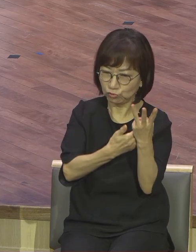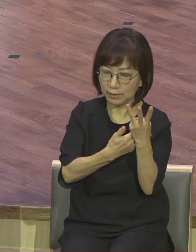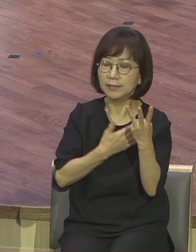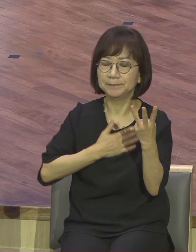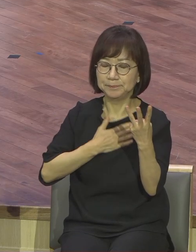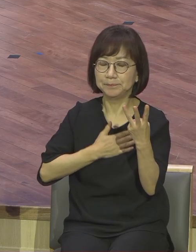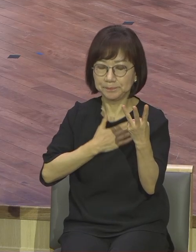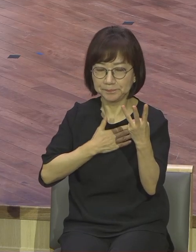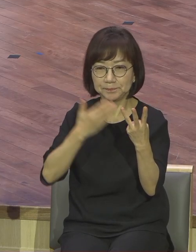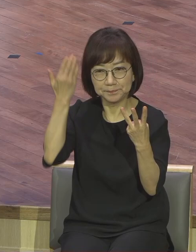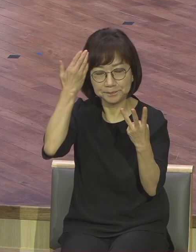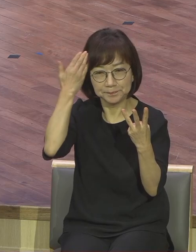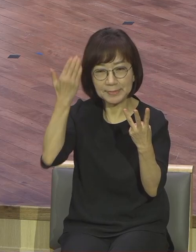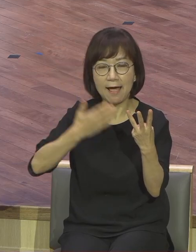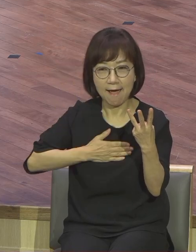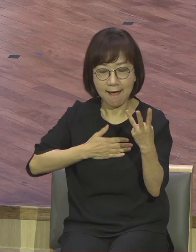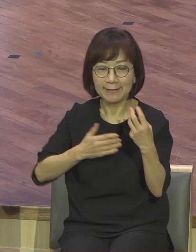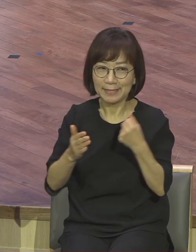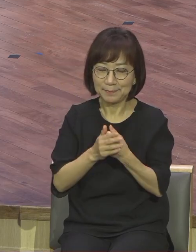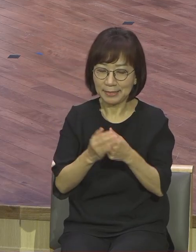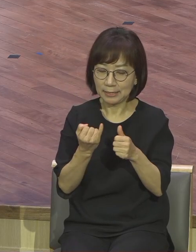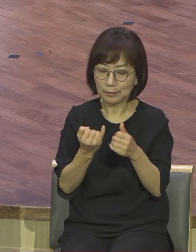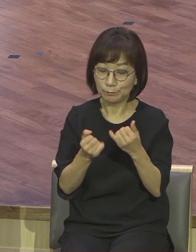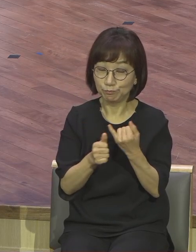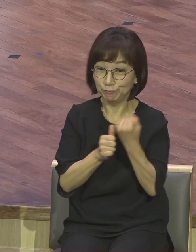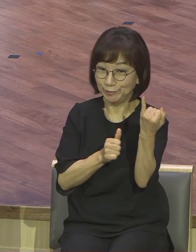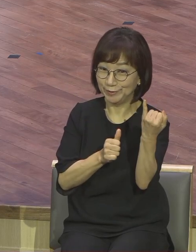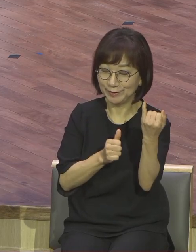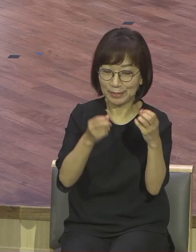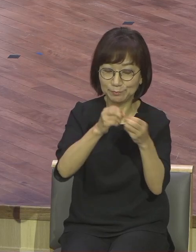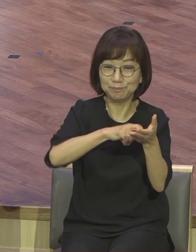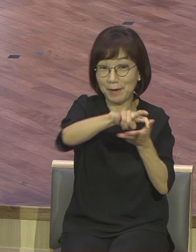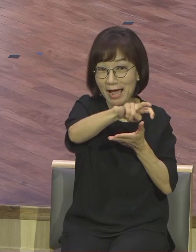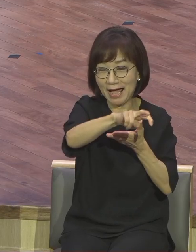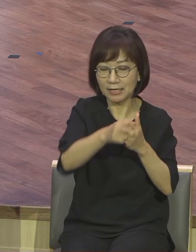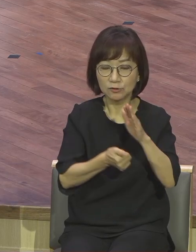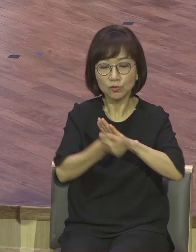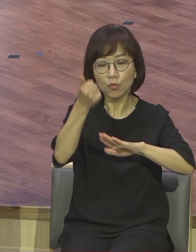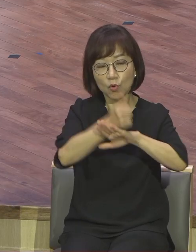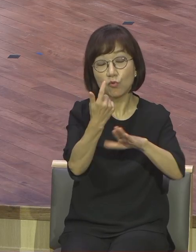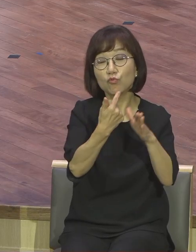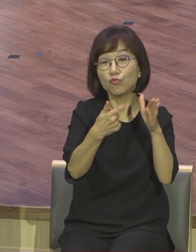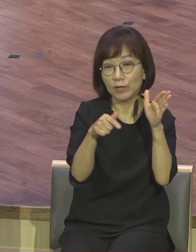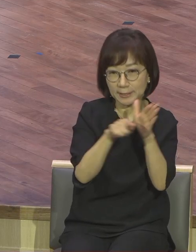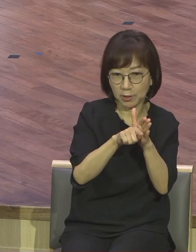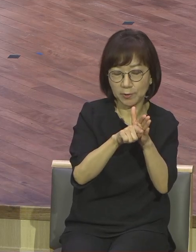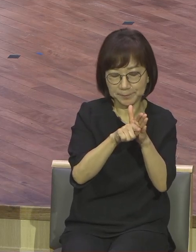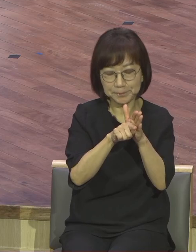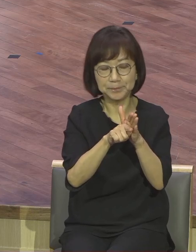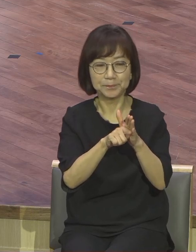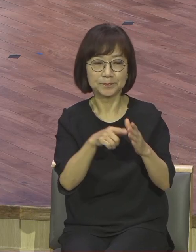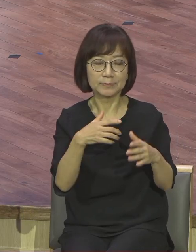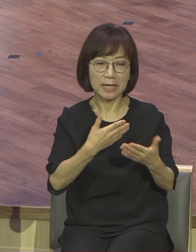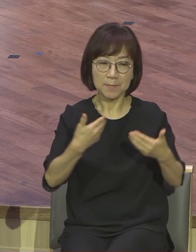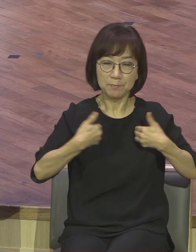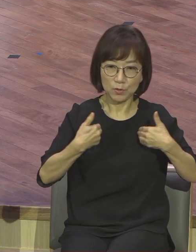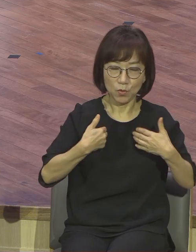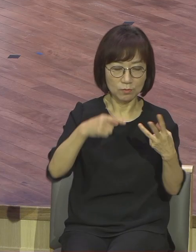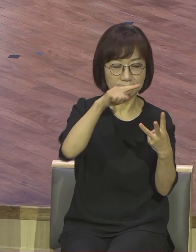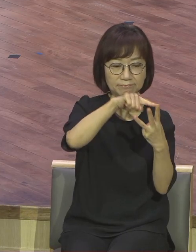아내에게 보냈어요 성공적인 인생 주제를 딱 적어가지고 그렇게 아내에게 이